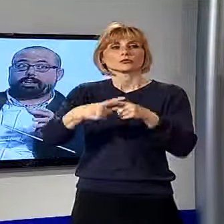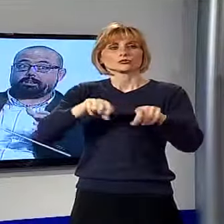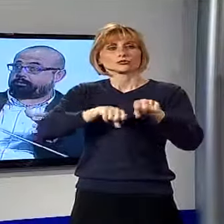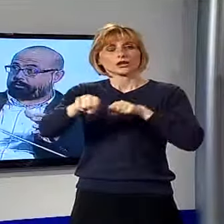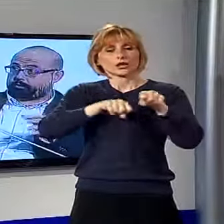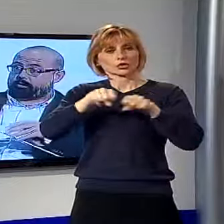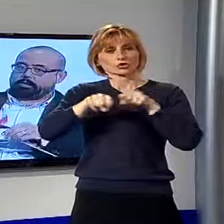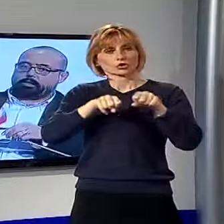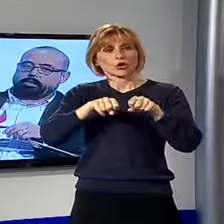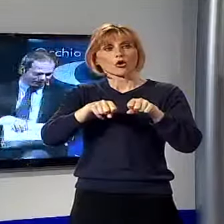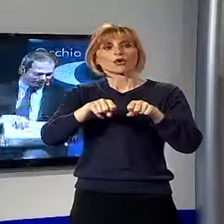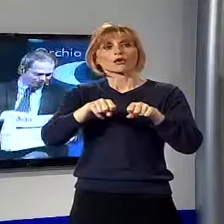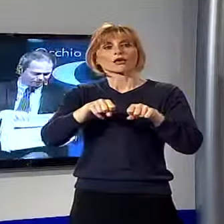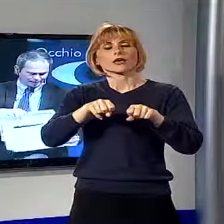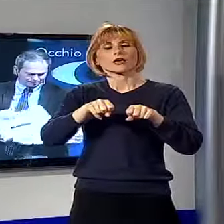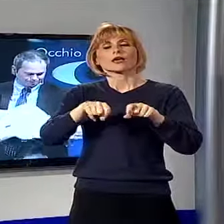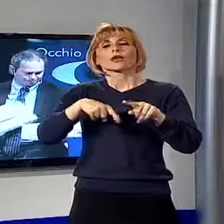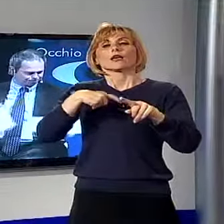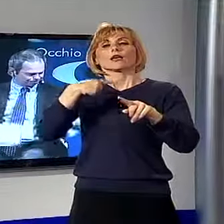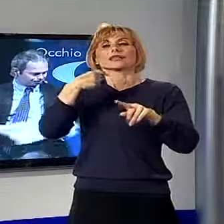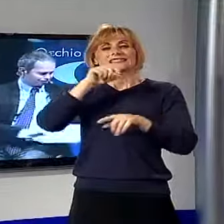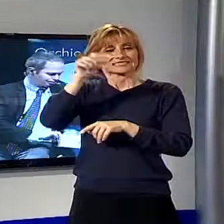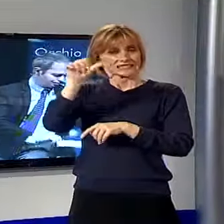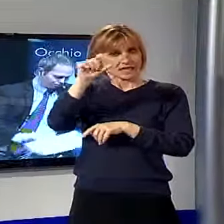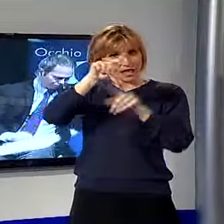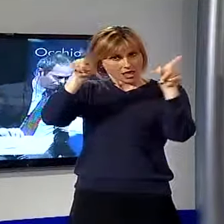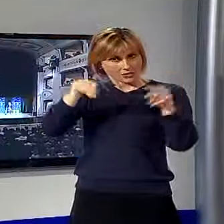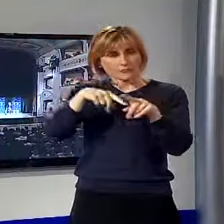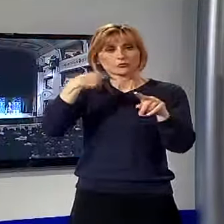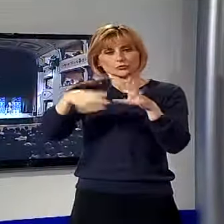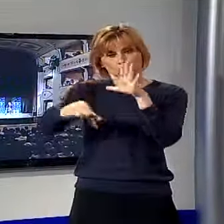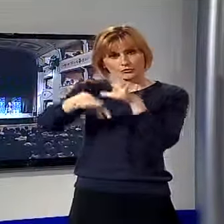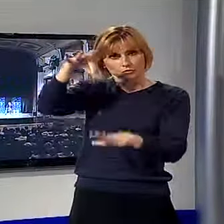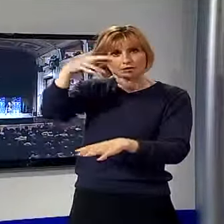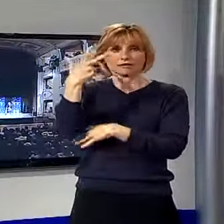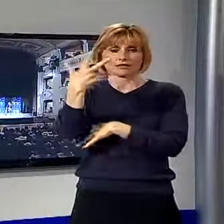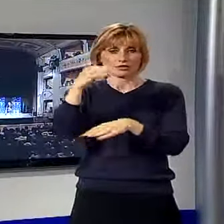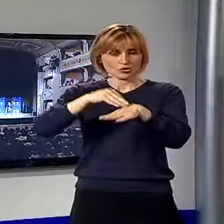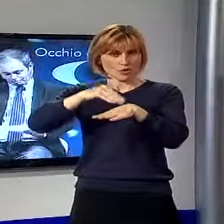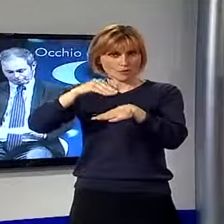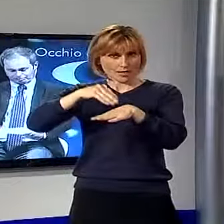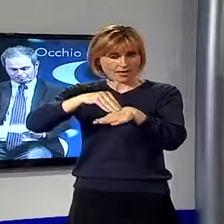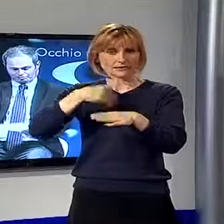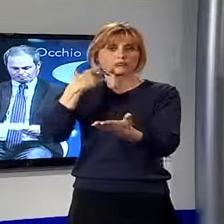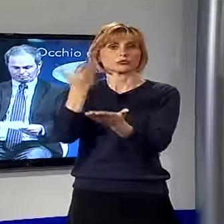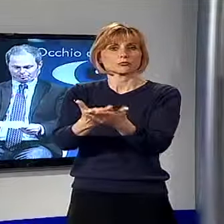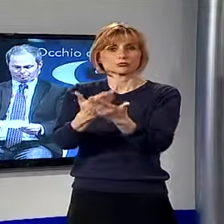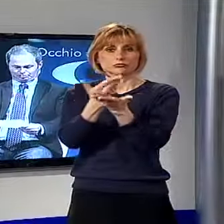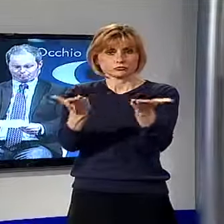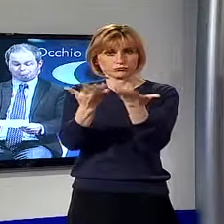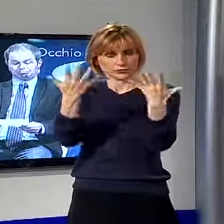.it, Gioia Luca Testa. Infine, tre domande saranno estratte a sorte tra quelle proposte dal pubblico.